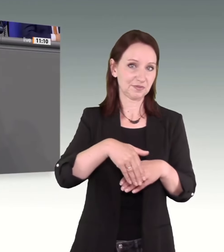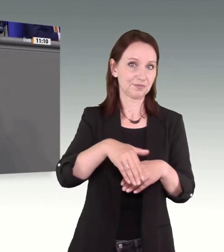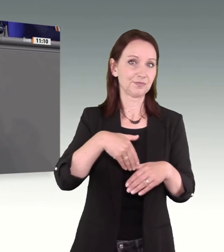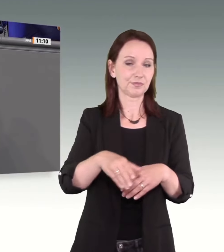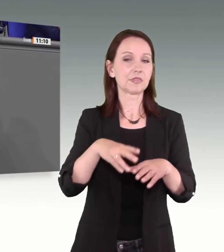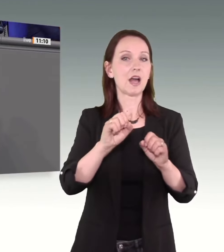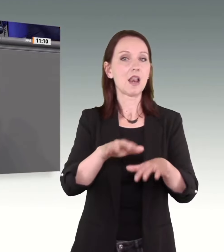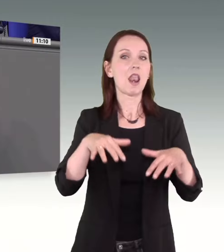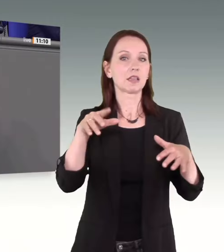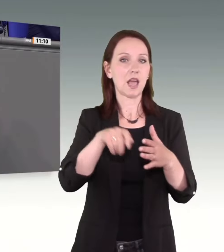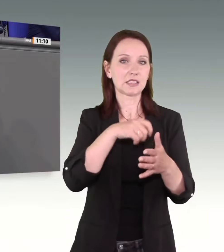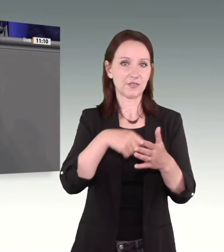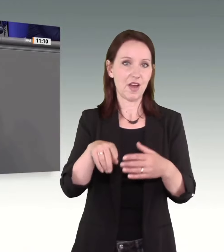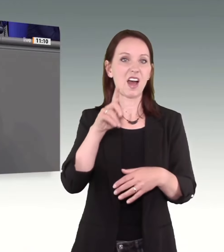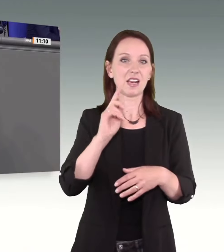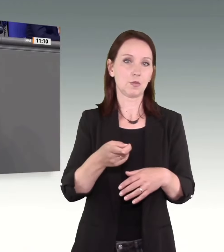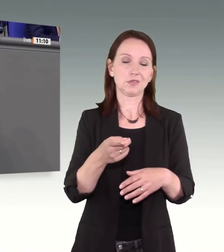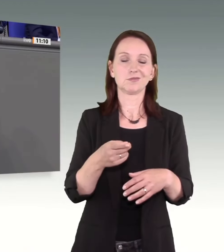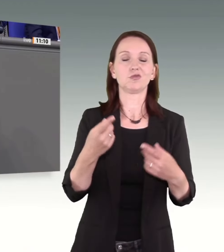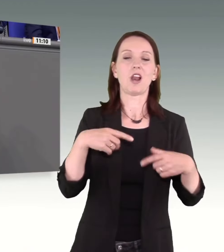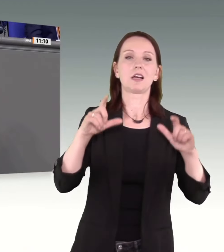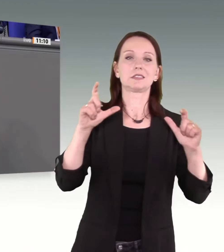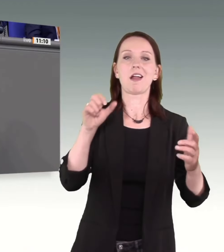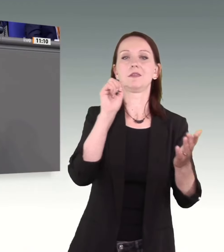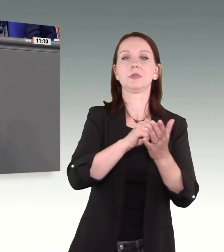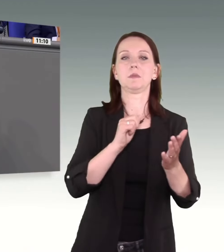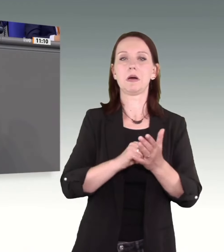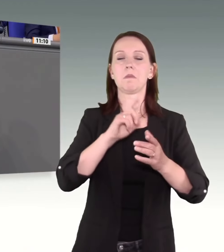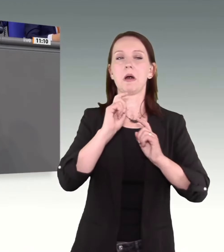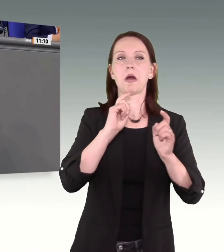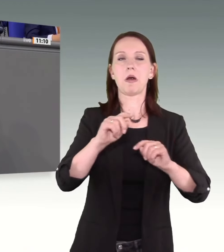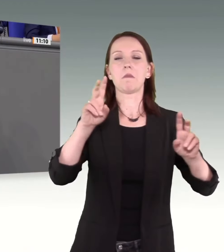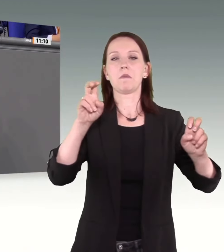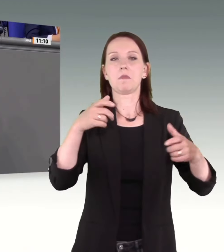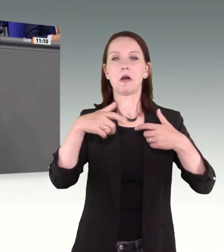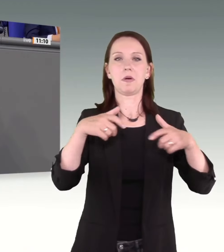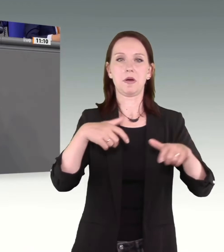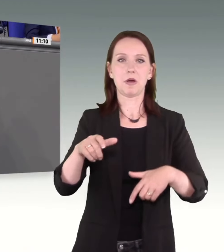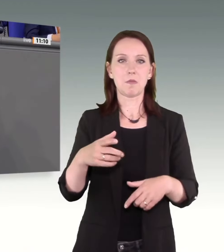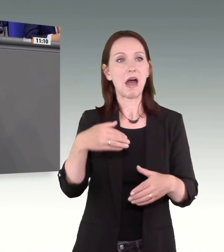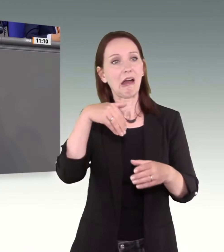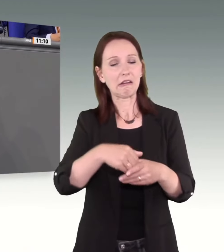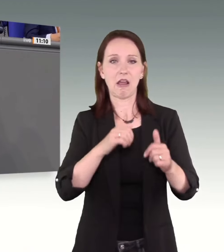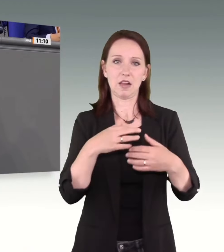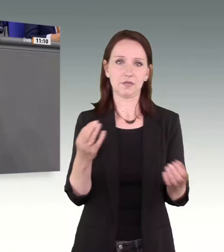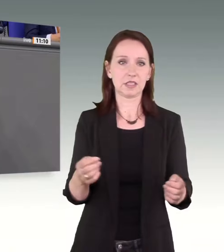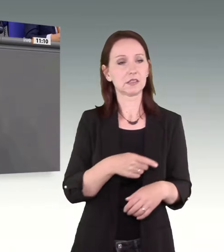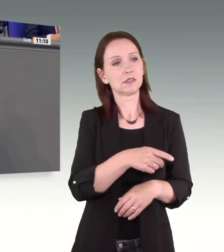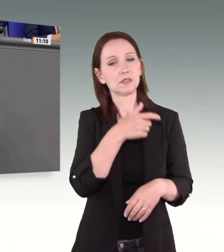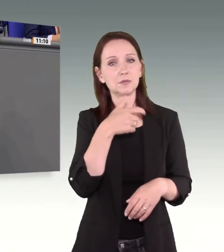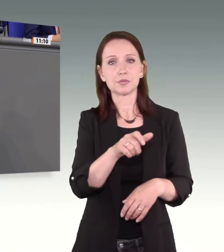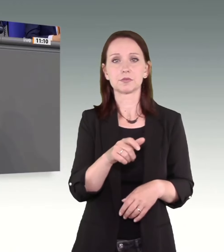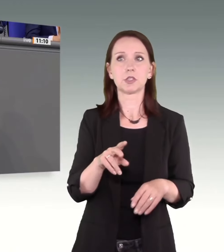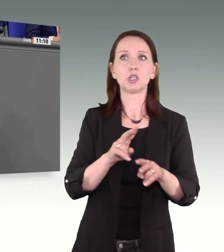mal zuspitzen zugehen muss mit markigen Schlagzeilen. Das hilft uns aber in der Sache nicht weiter. Und wenn Sie über Stillstand sprechen oder